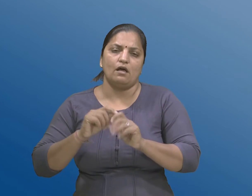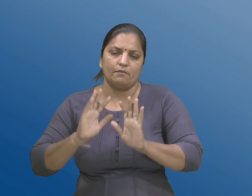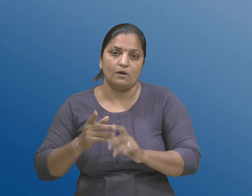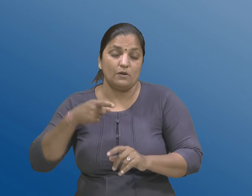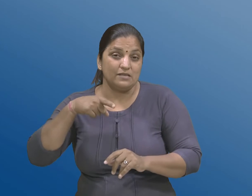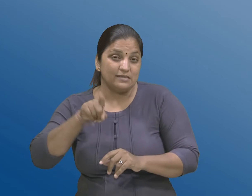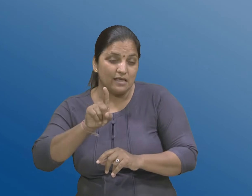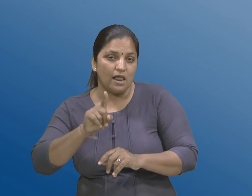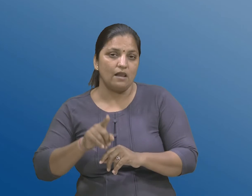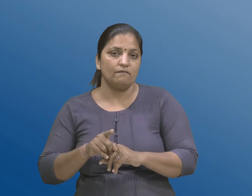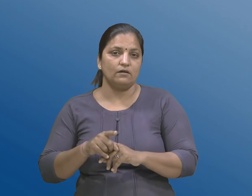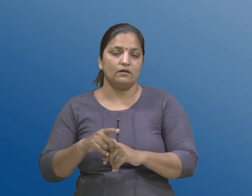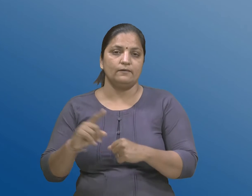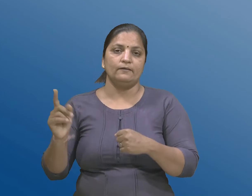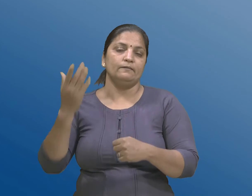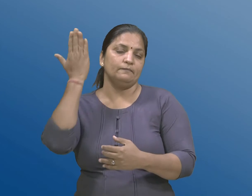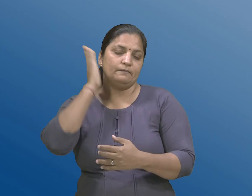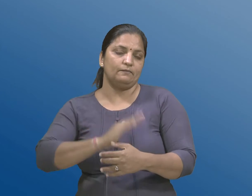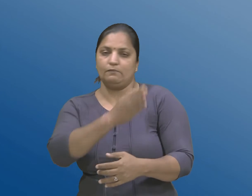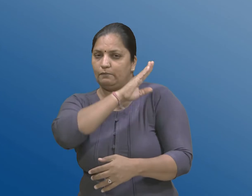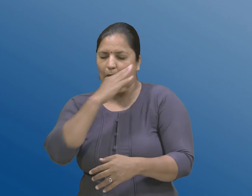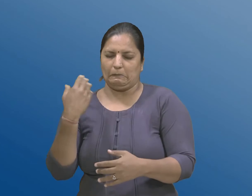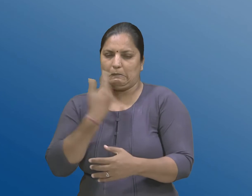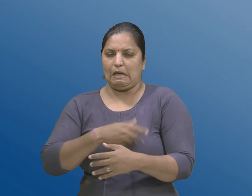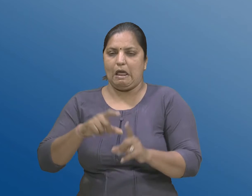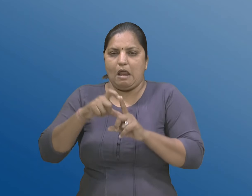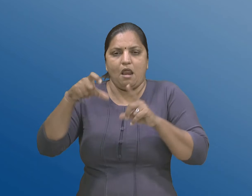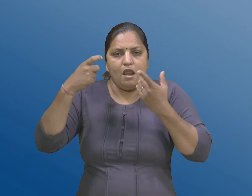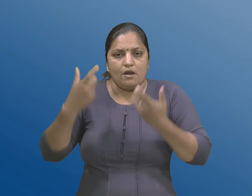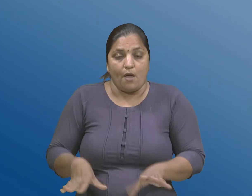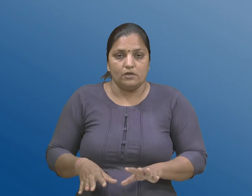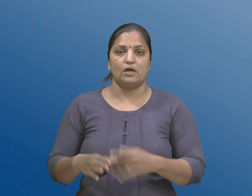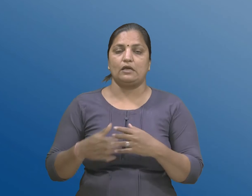इजा करे नुक्सान पहुँचारे अथ्वा अवरोधे